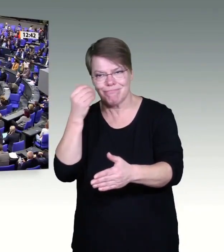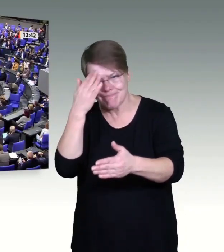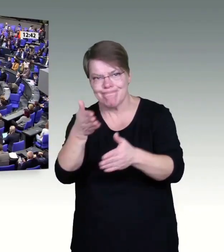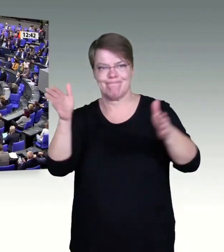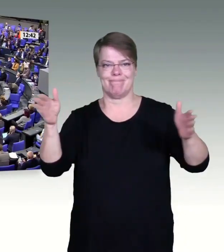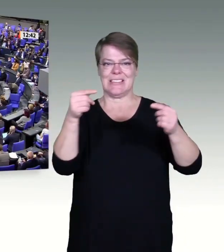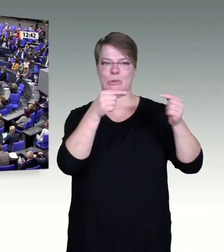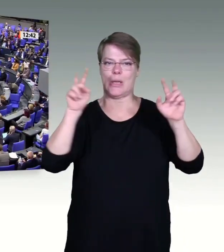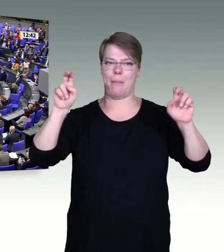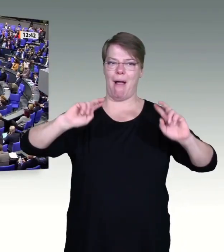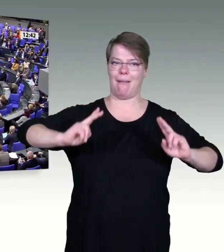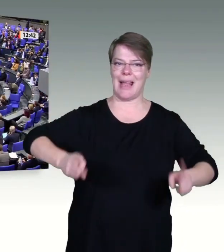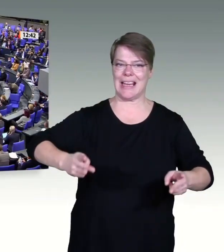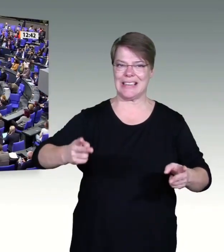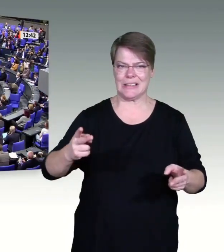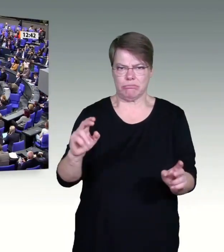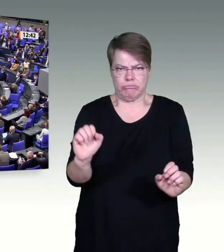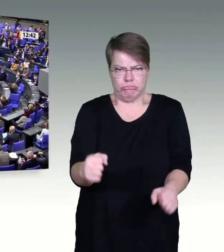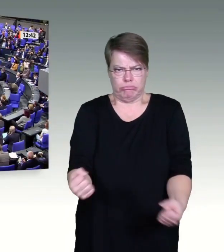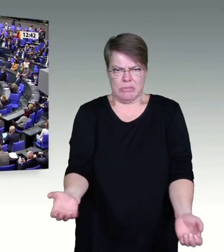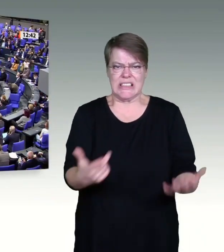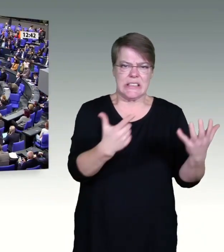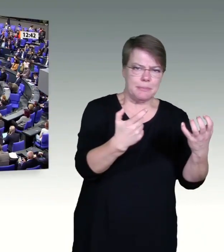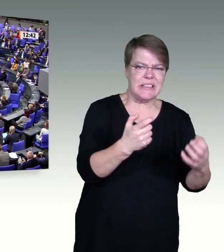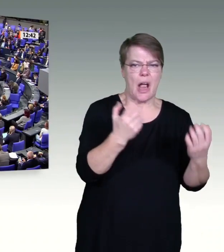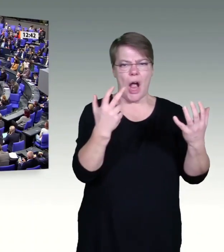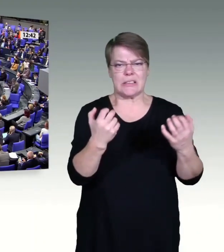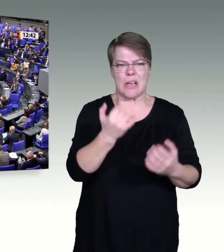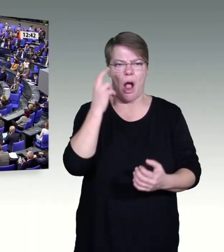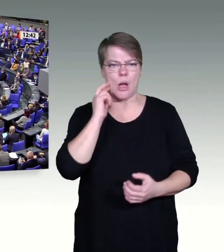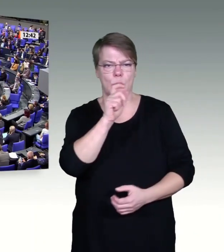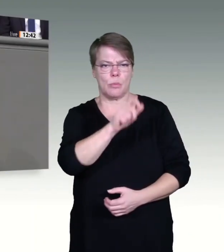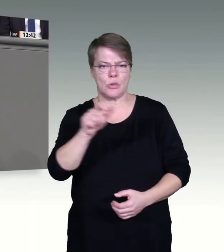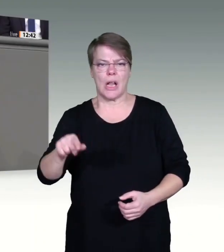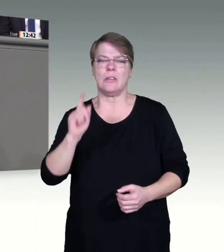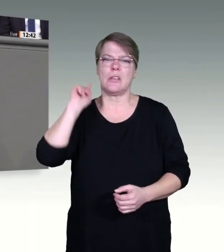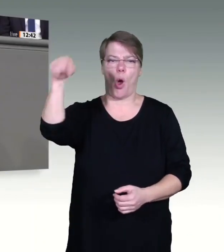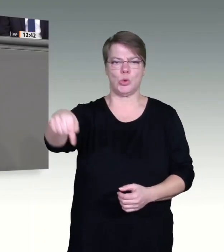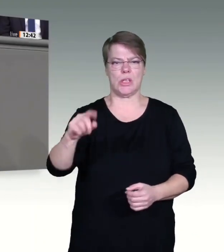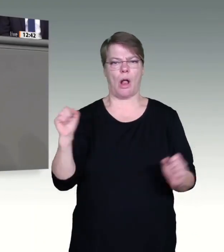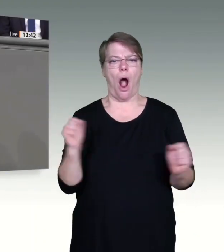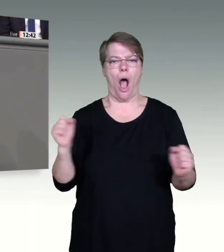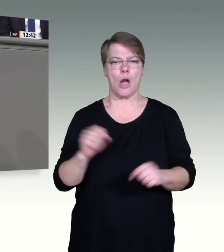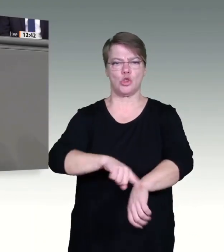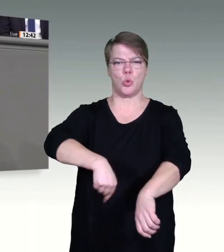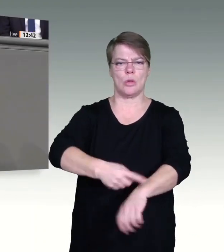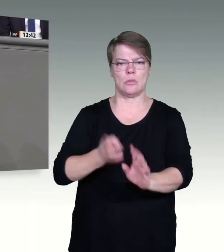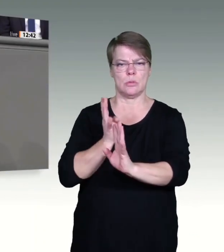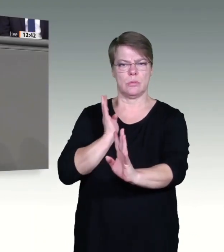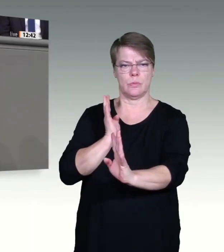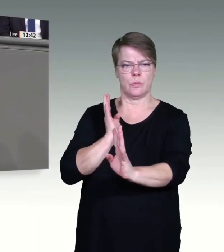Es ist irrwitzig, von Impfzwang zu reden und bei der Freigabe der Patente zu schweigen. Die Pandemie kann nur